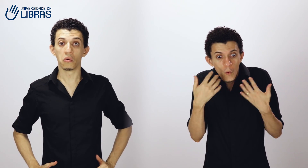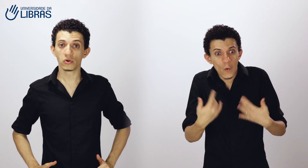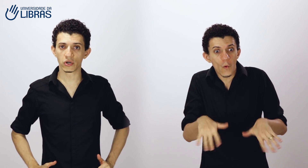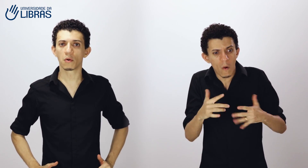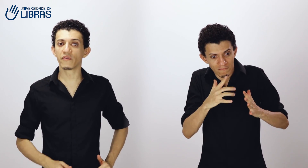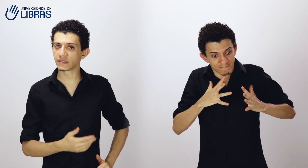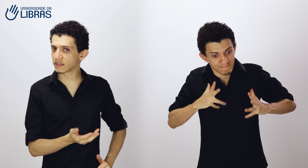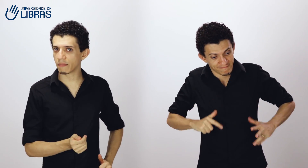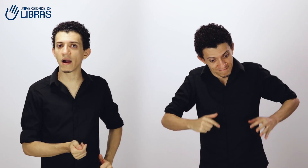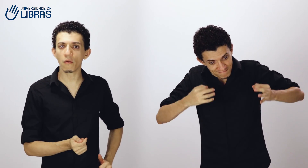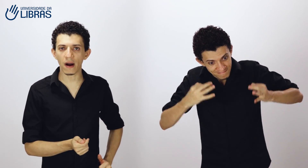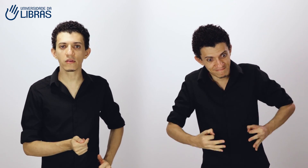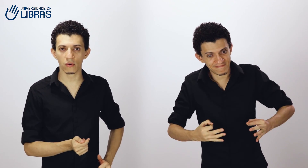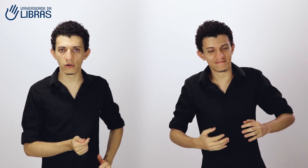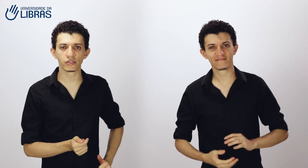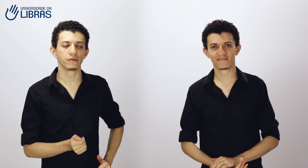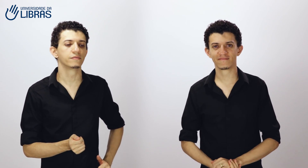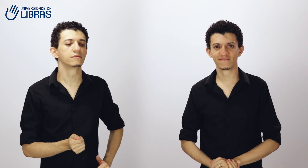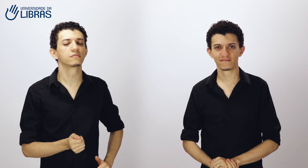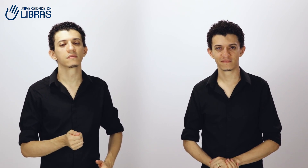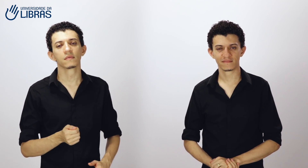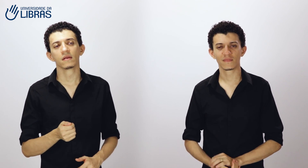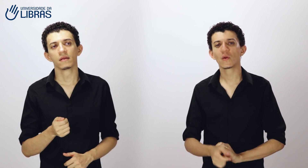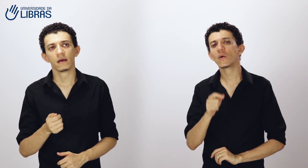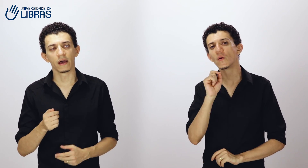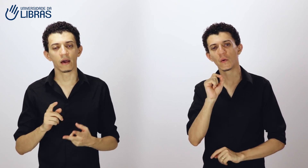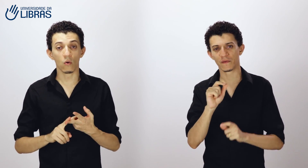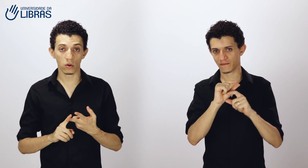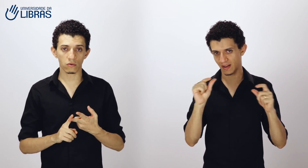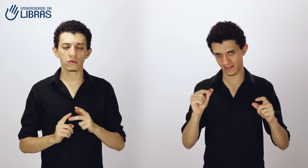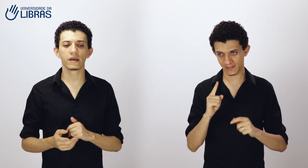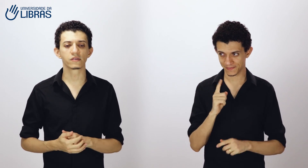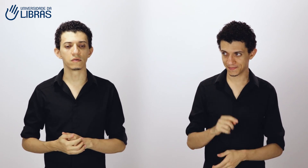Puxa, como você está bem arrumado hoje. O outro contexto.